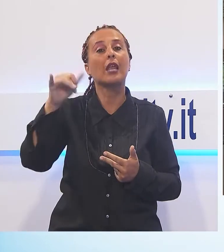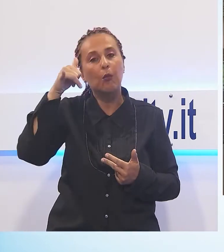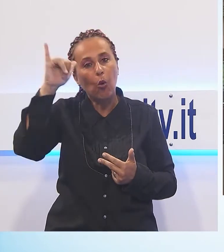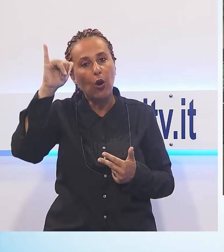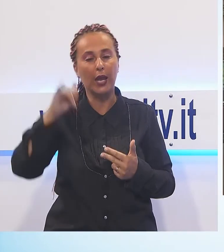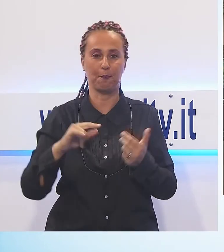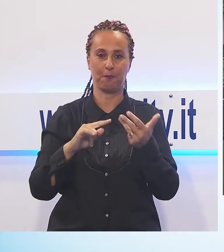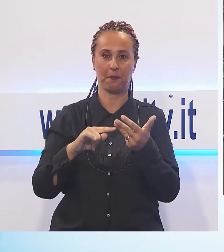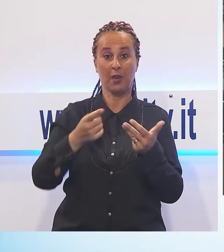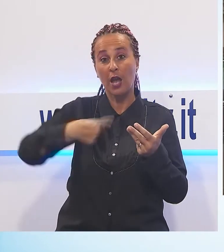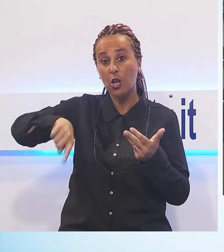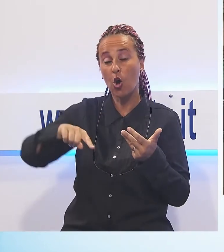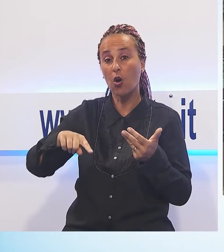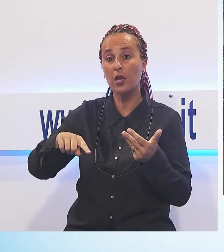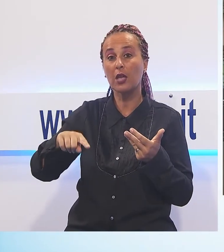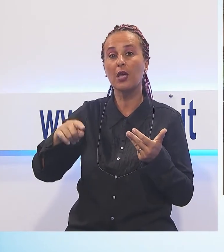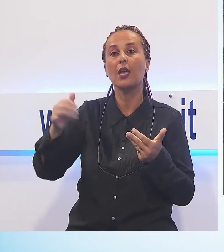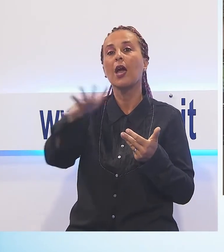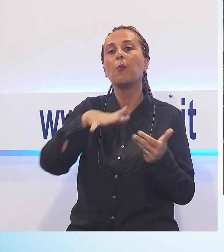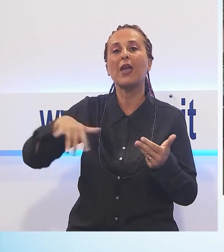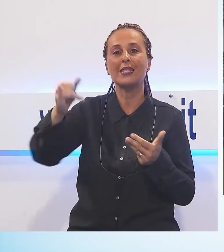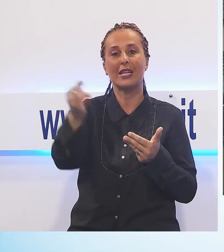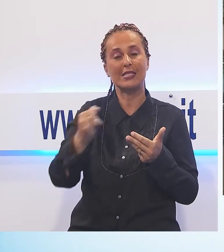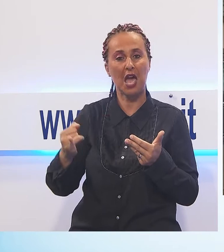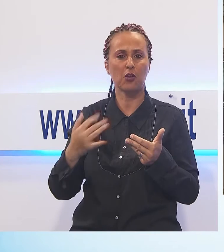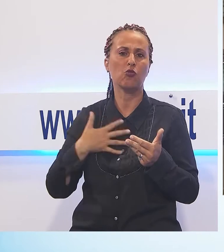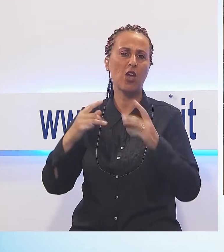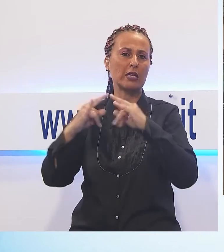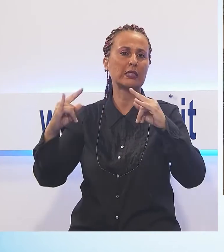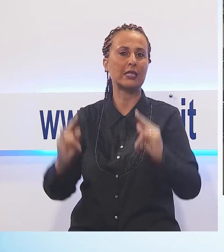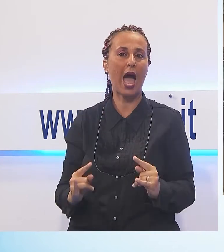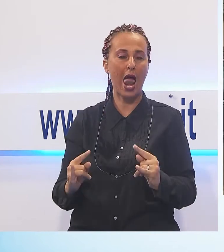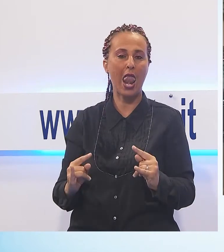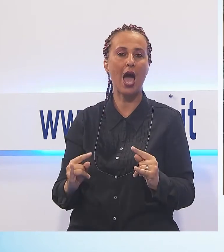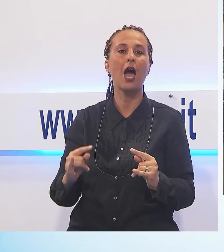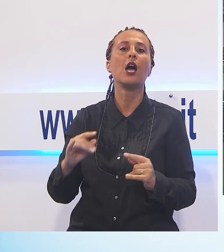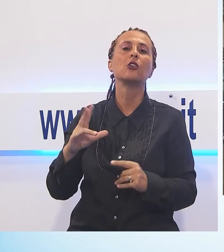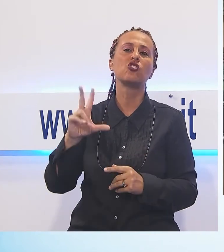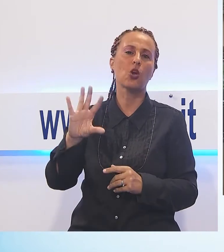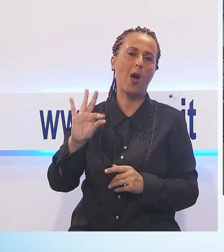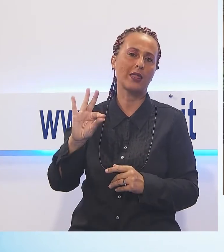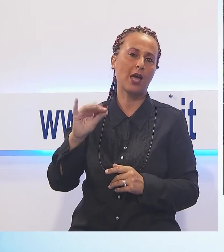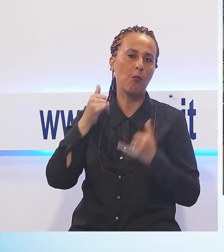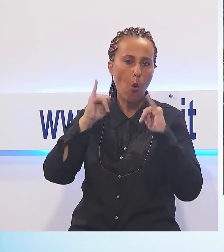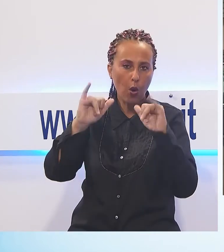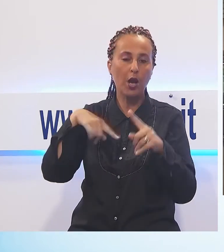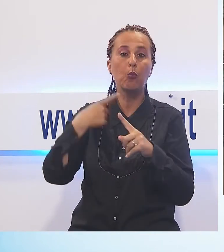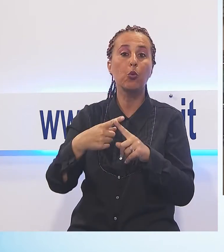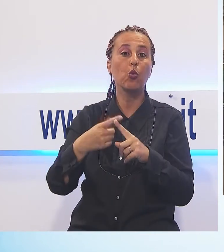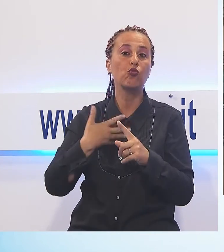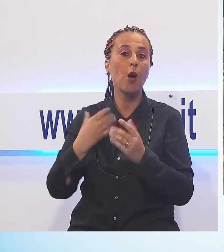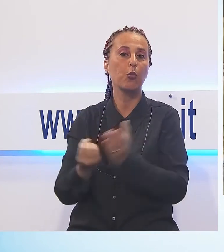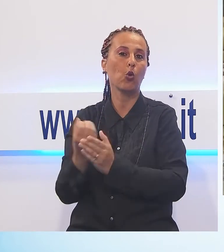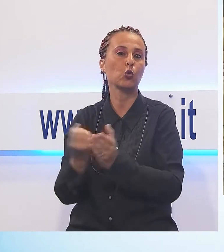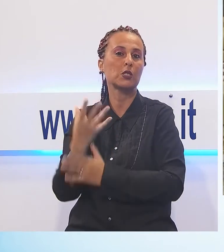a Piazza Alzerchio e abbiamo una stalla con una cinquantina di animali pezzate rosse e poi abbiamo il caseificio, lavoriamo il nostro latte.